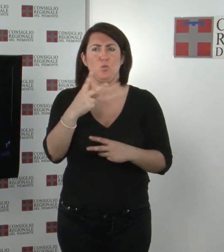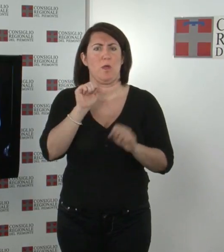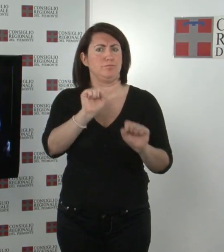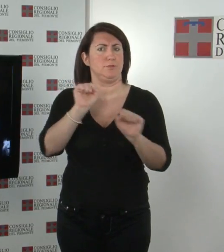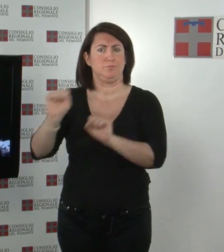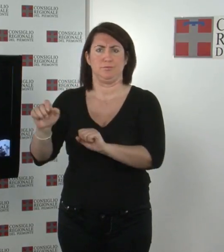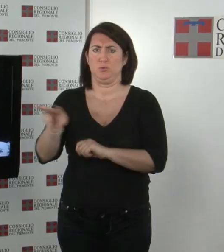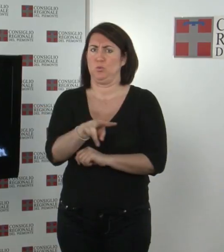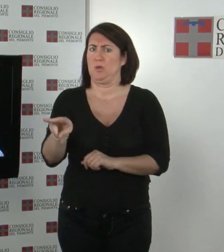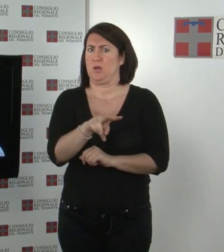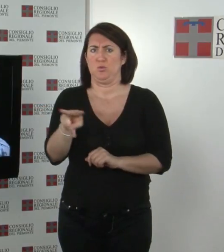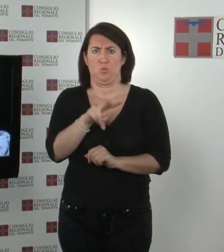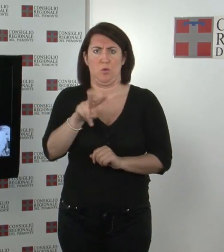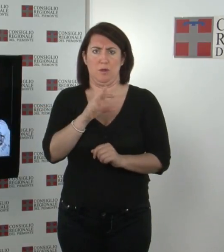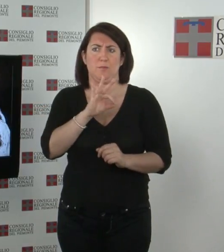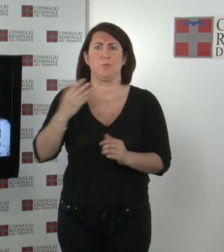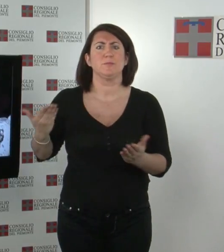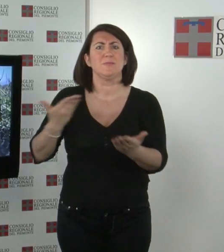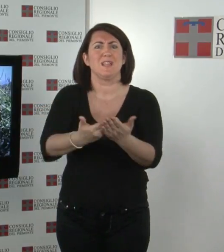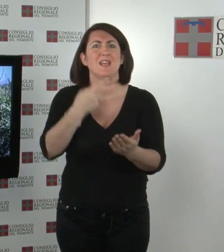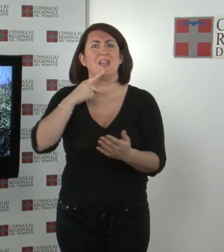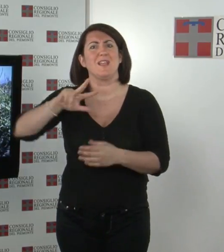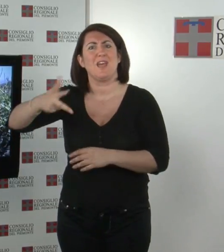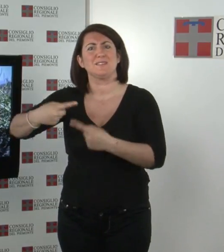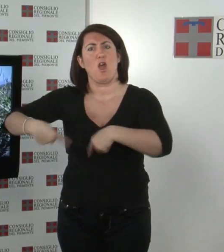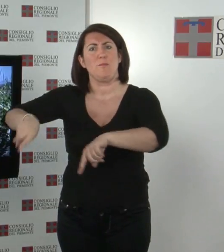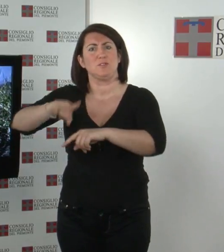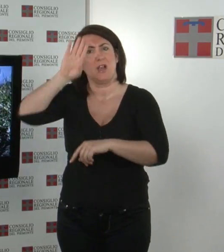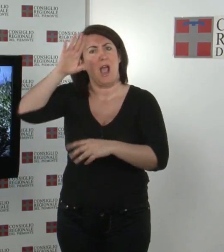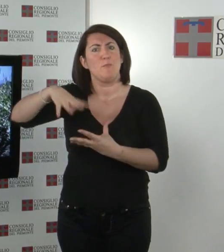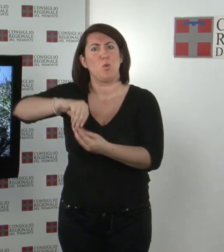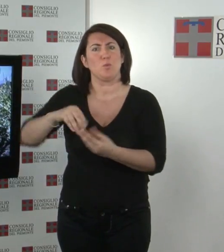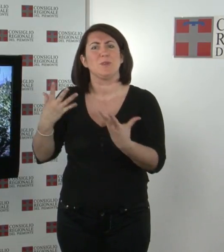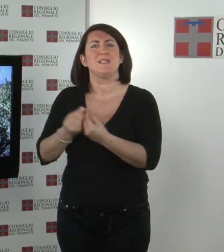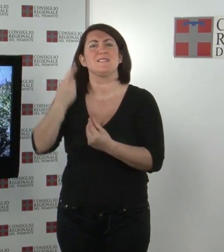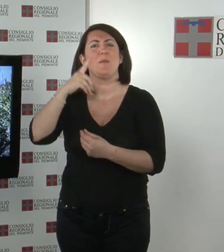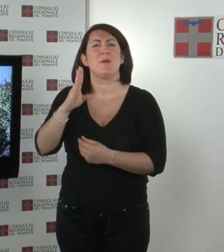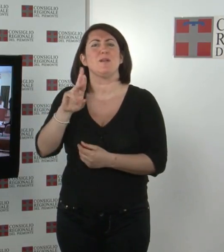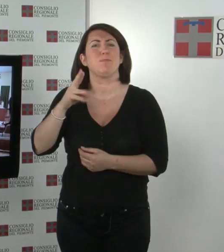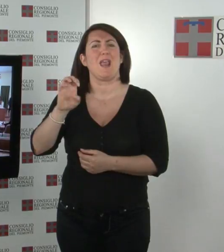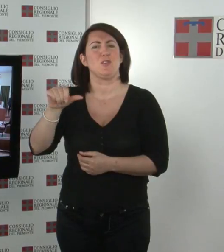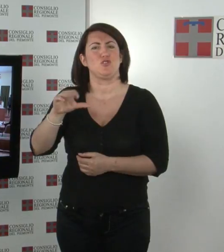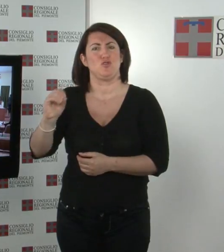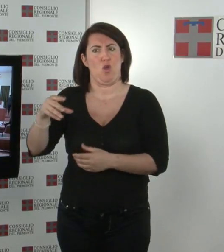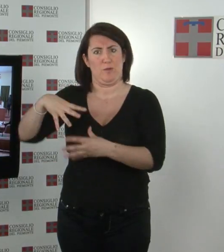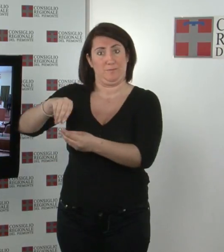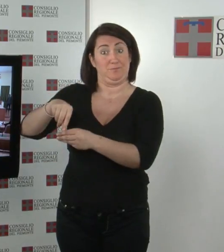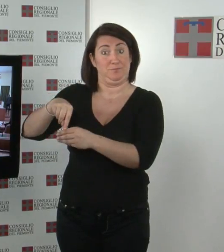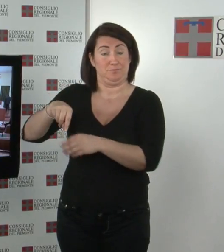presentati rispettivamente dalla terza commissione del capogruppo di Insieme per Bresso. Nella seduta del 9 maggio l'Assemblea ha proseguito l'esame alla votazione